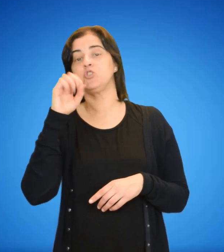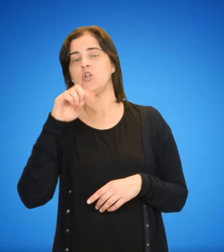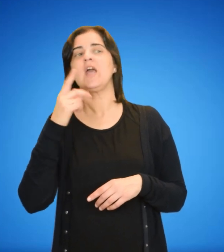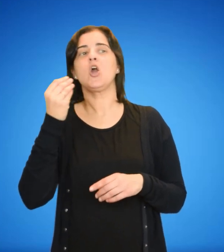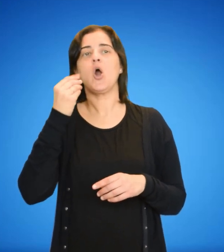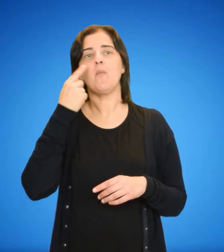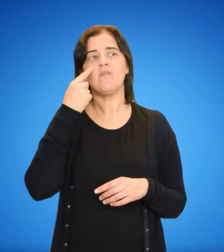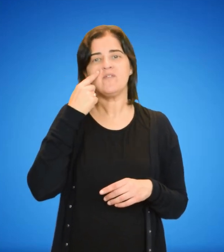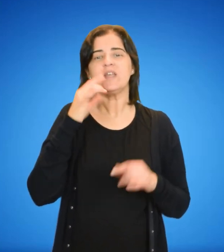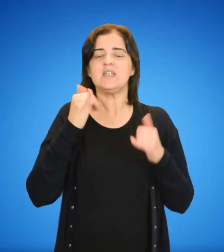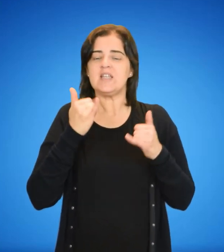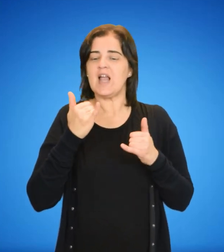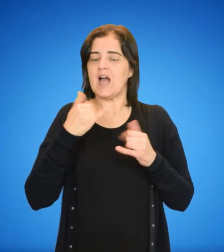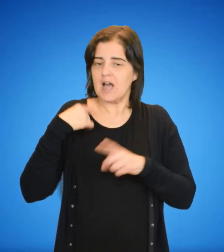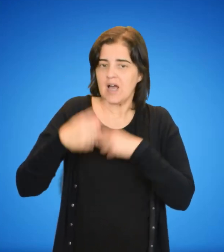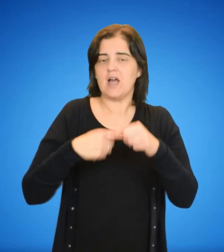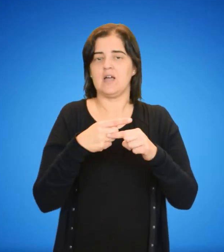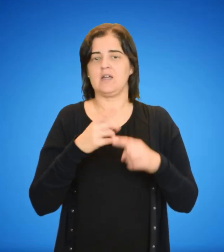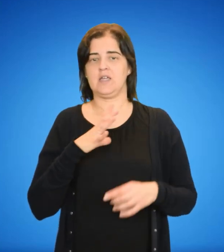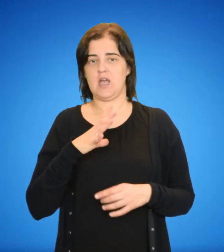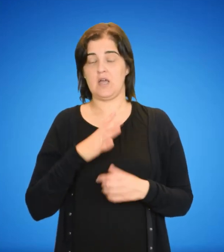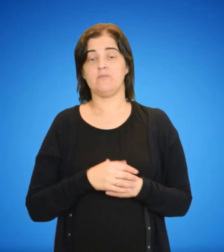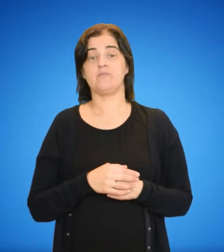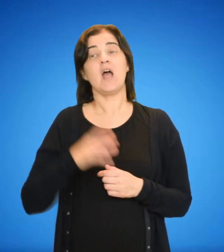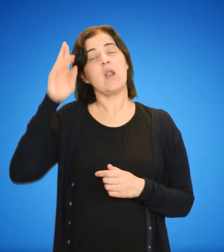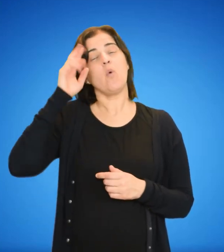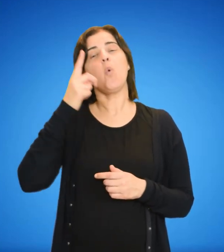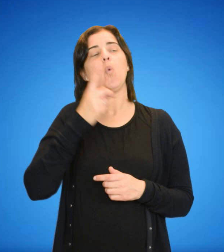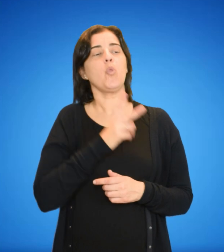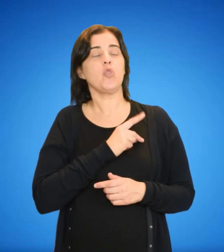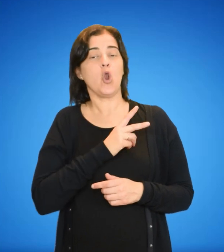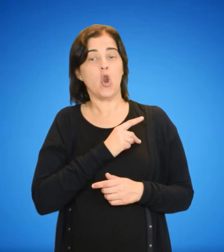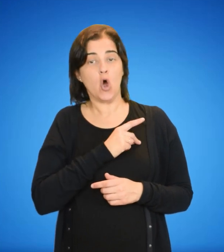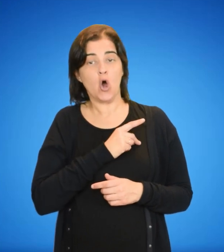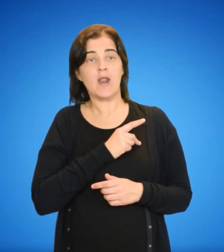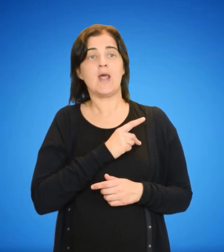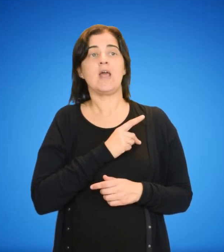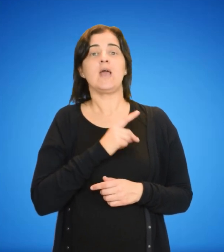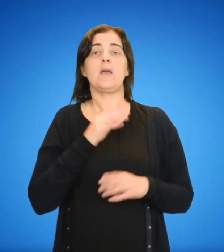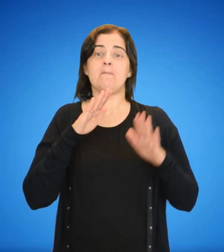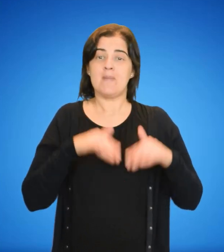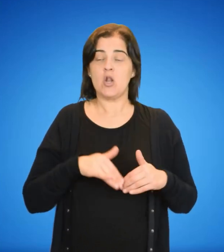la vivacidad o intensidad. El recuerdo de un dolor es mucho menos intenso que el dolor mismo.